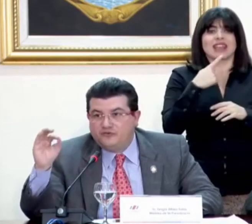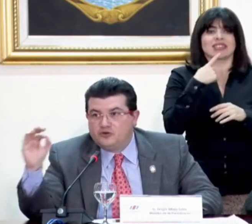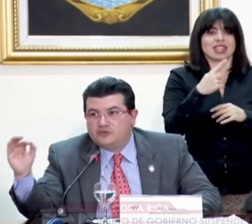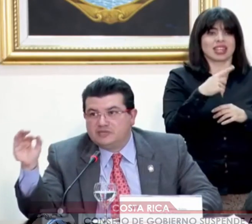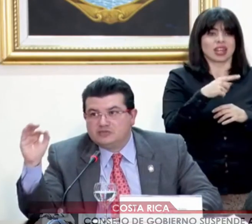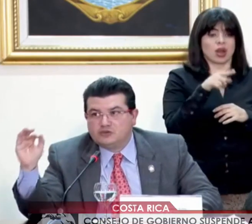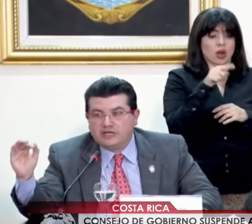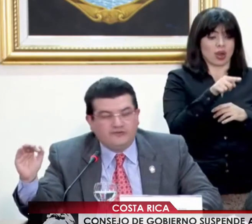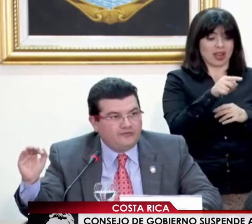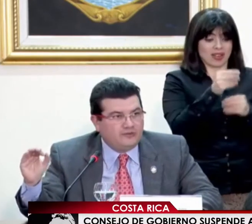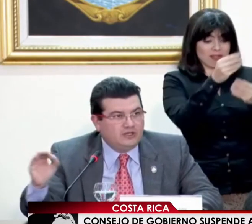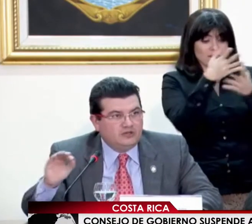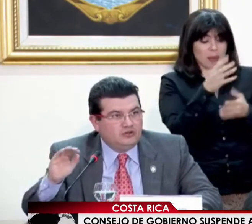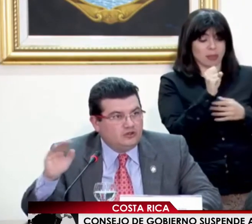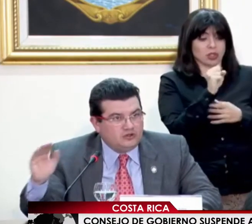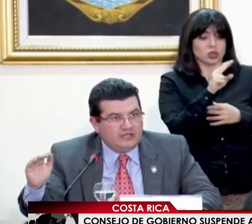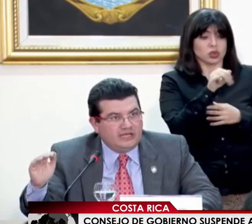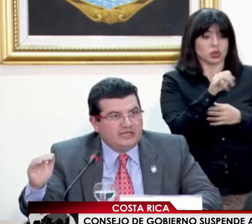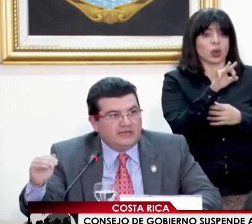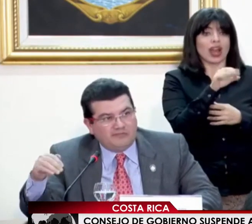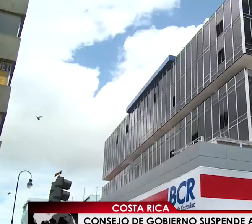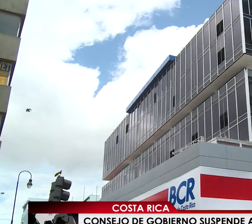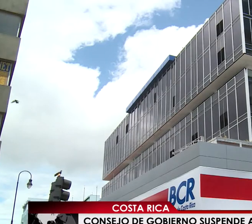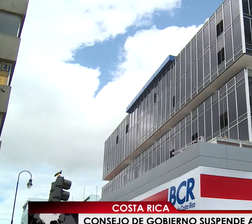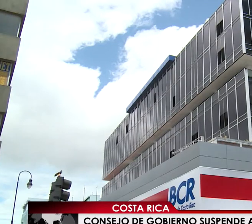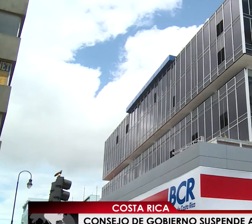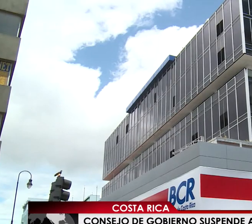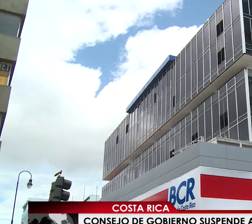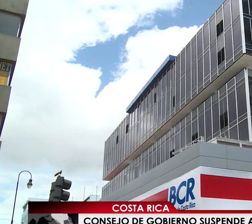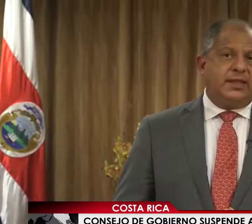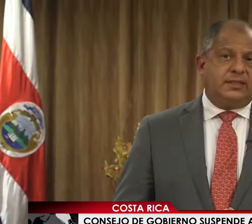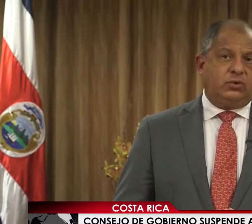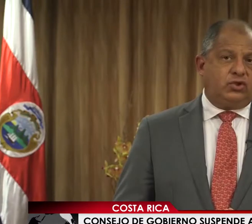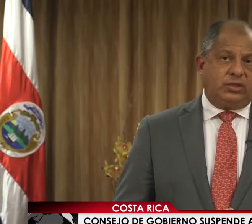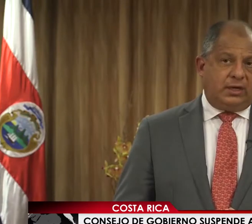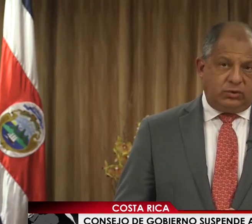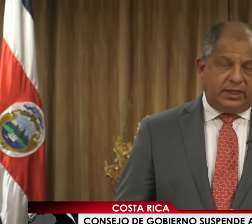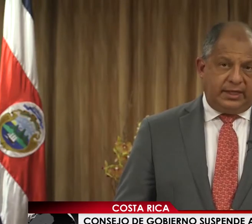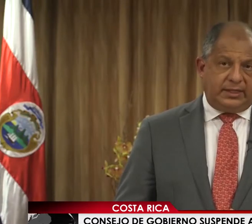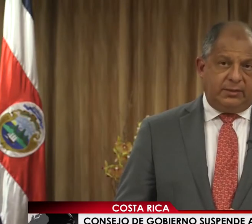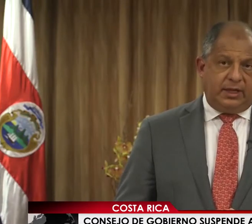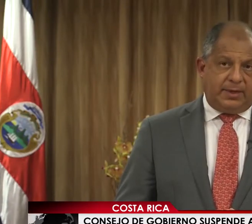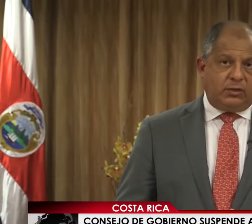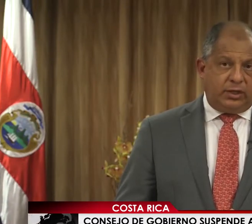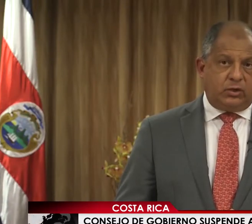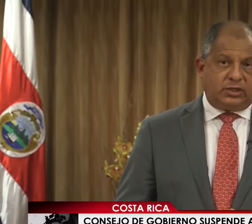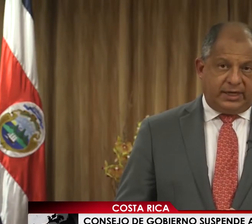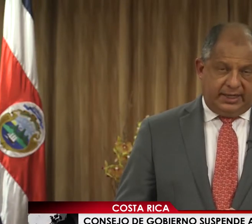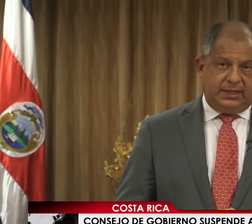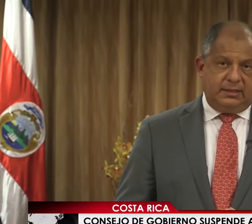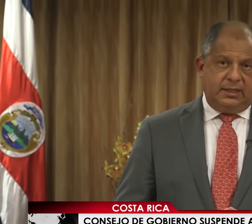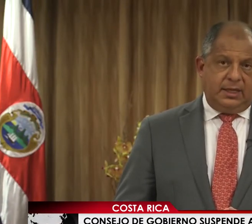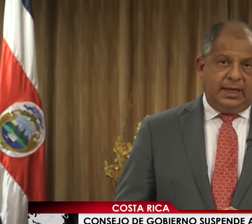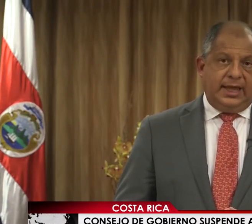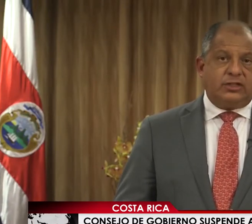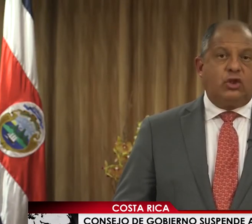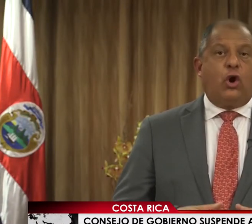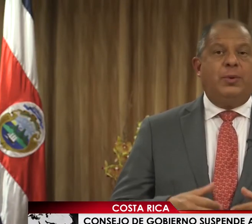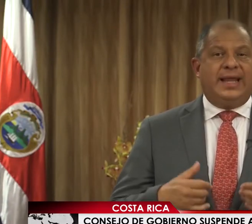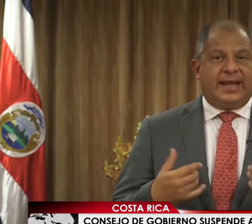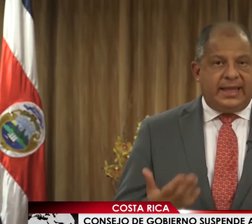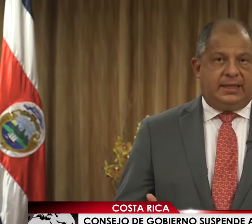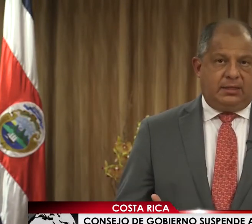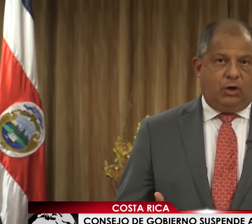El Consejo de Gobierno suspendió a cinco miembros de la Junta Directiva del Banco de Costa Rica que se negaron a acatar la petición del presidente Luis Guillermo Solís